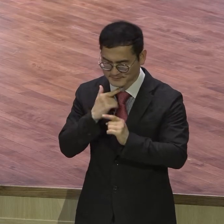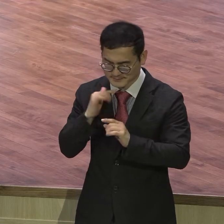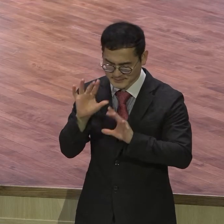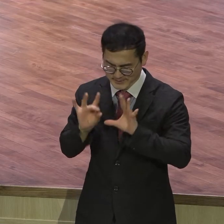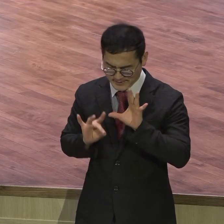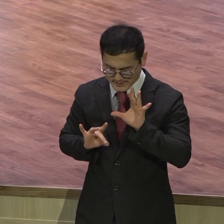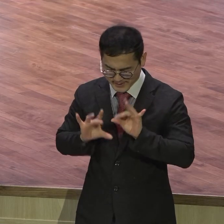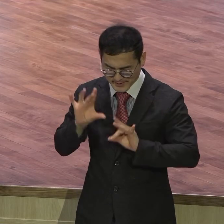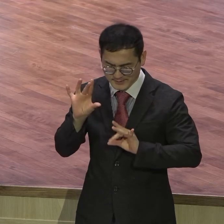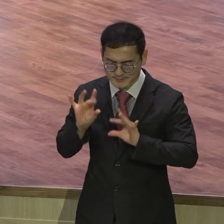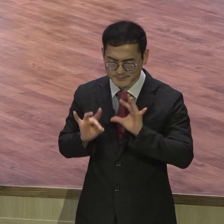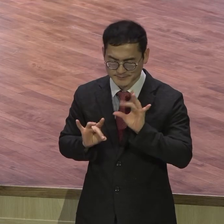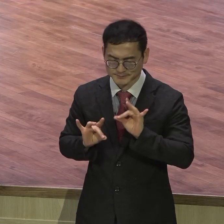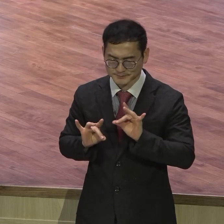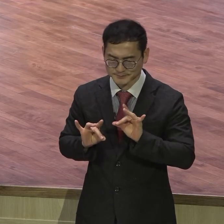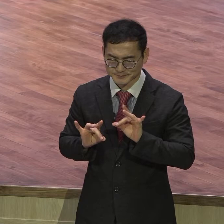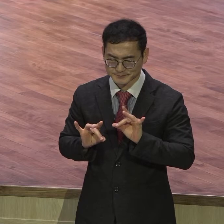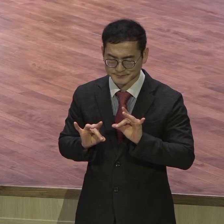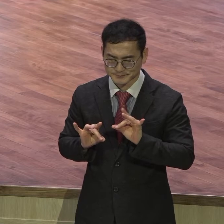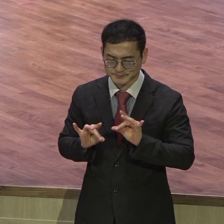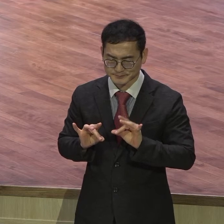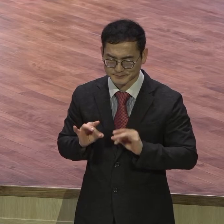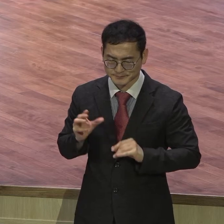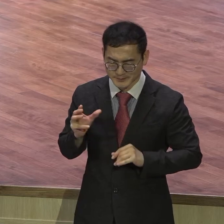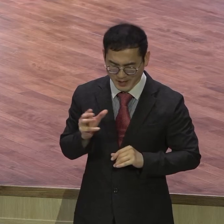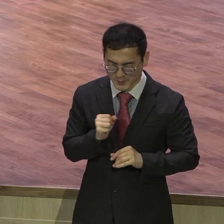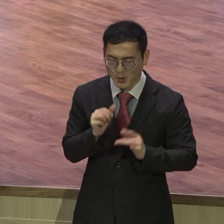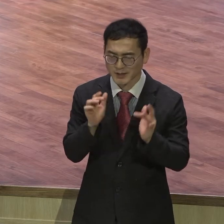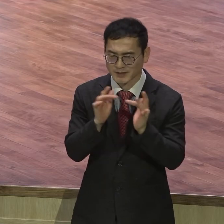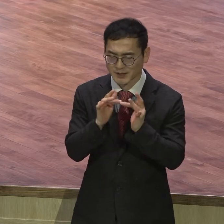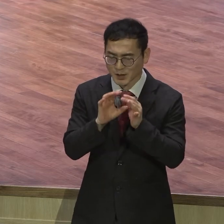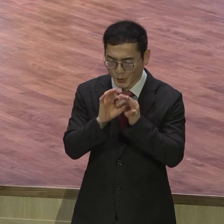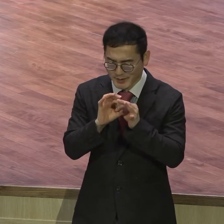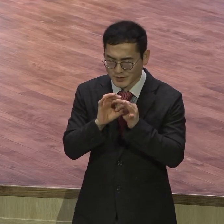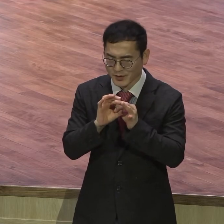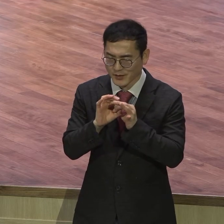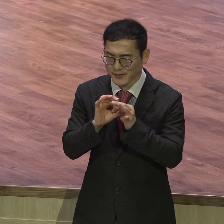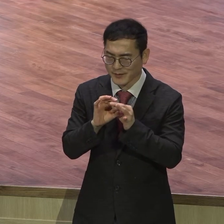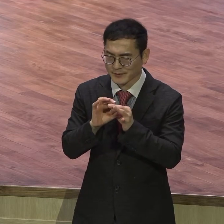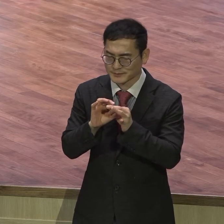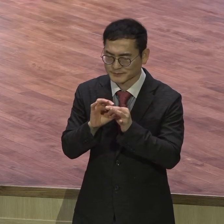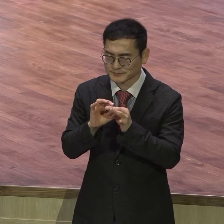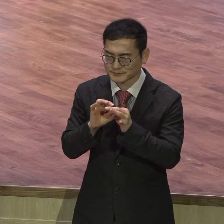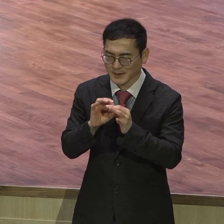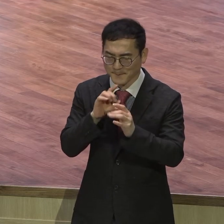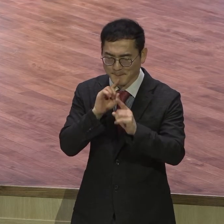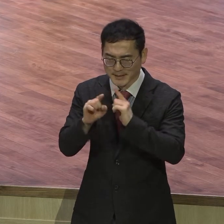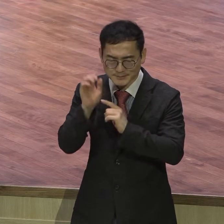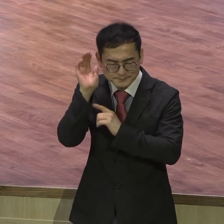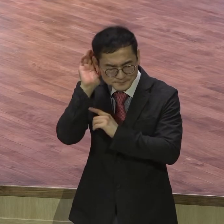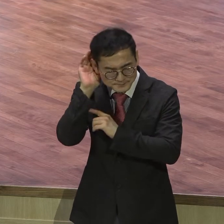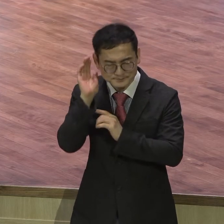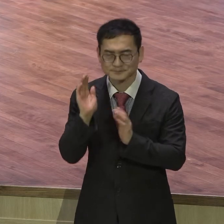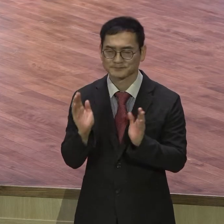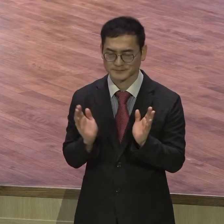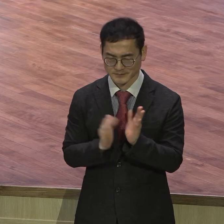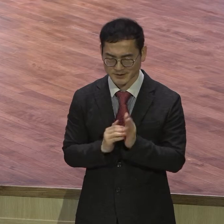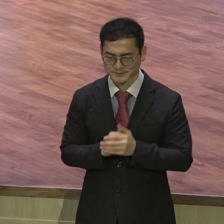줌으로 예배드리며 온라인으로 예배드리는 우리 예원계의 모든 가족들 은약 잡는 밤 변화되는 밤